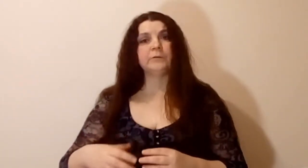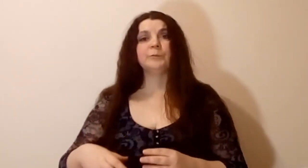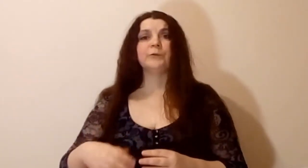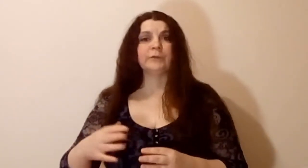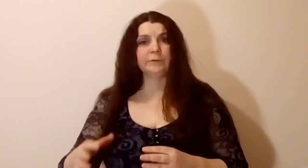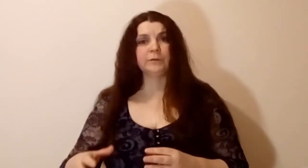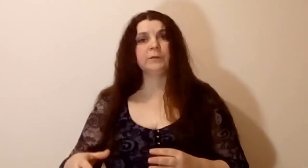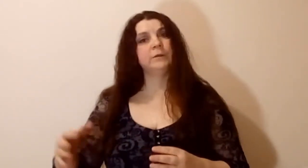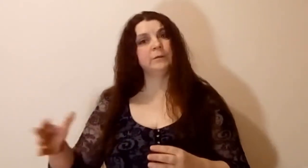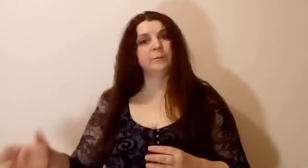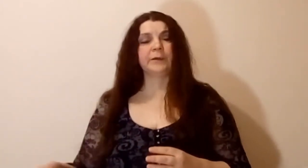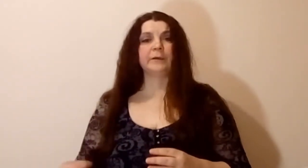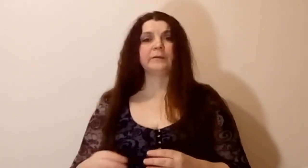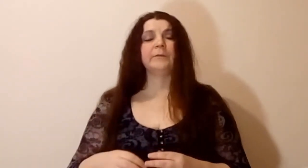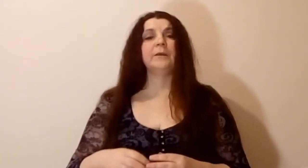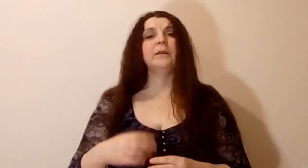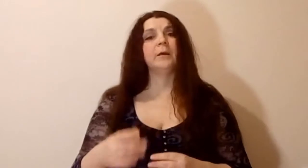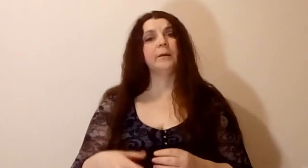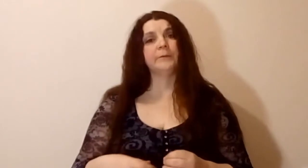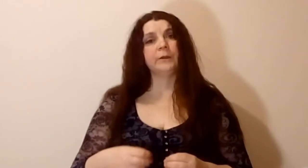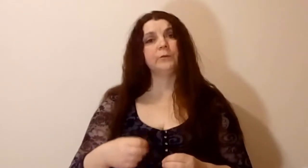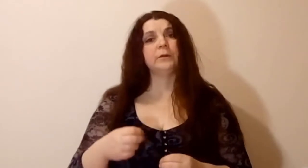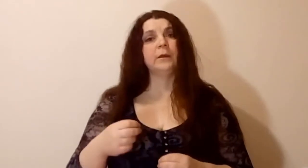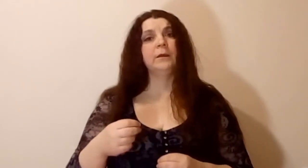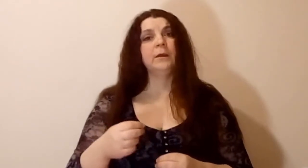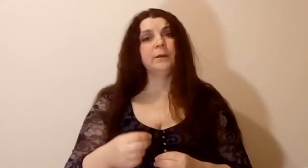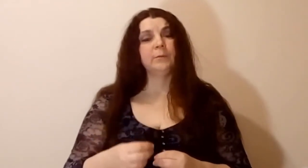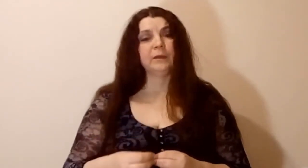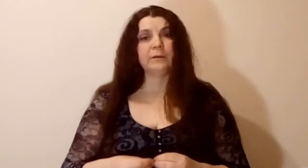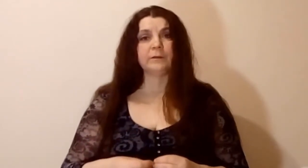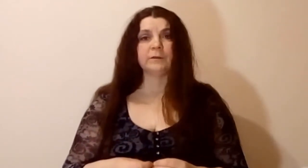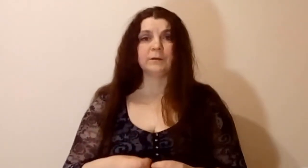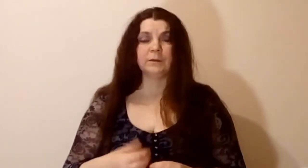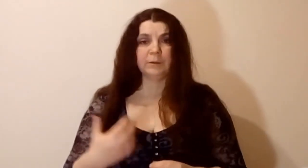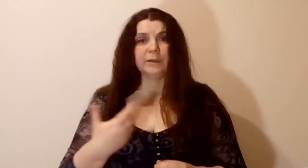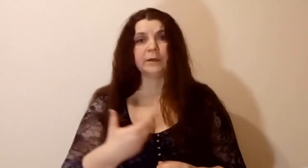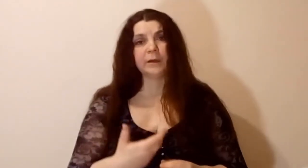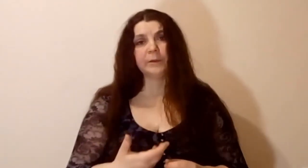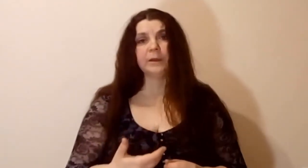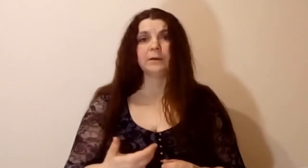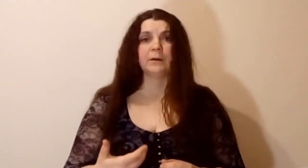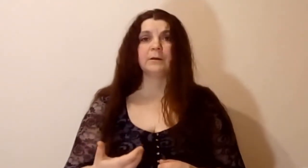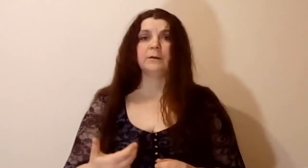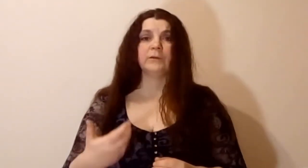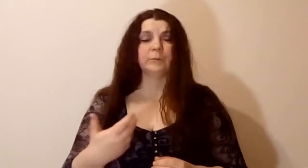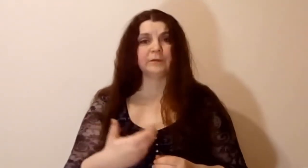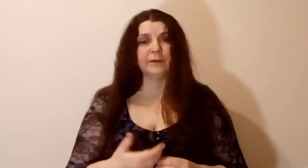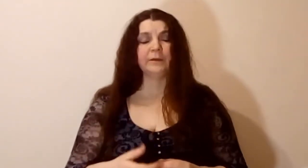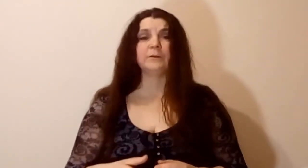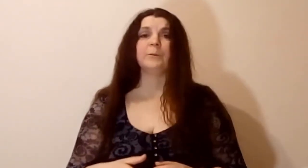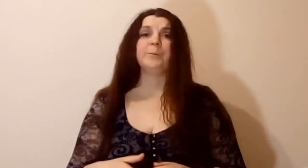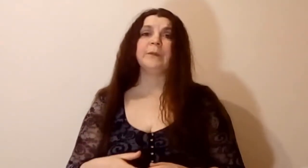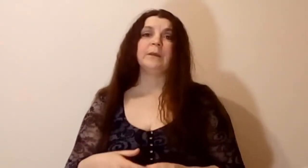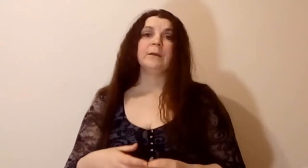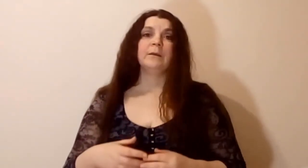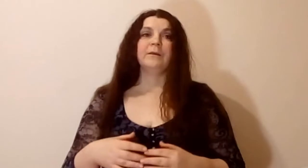вот после вот прикосновения абсолютно менялось именно ко мне, как к специалисту. И